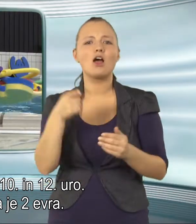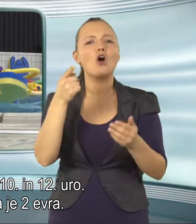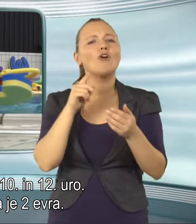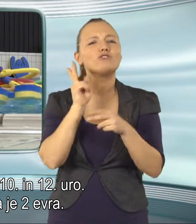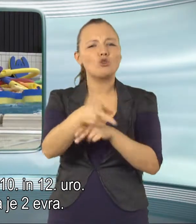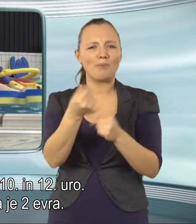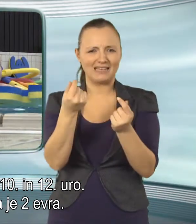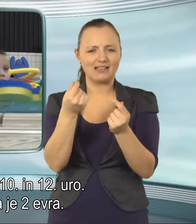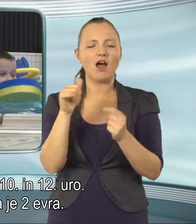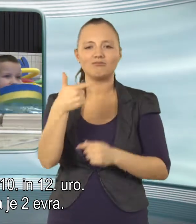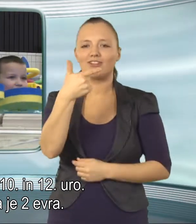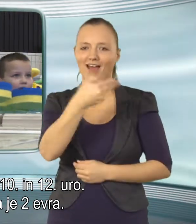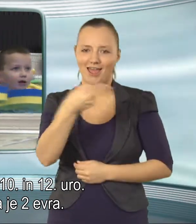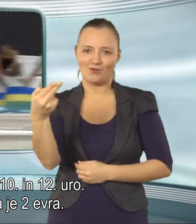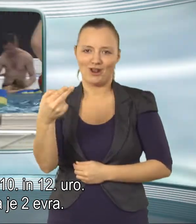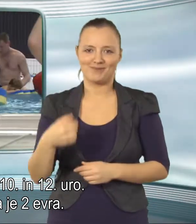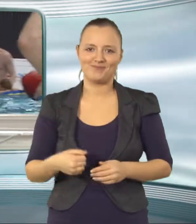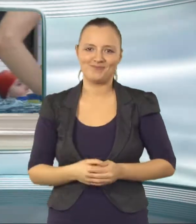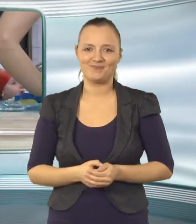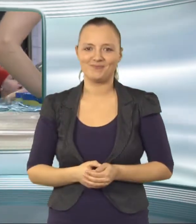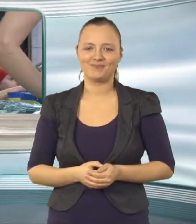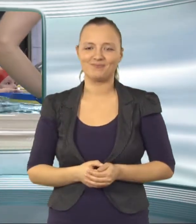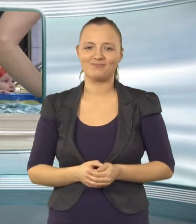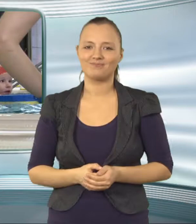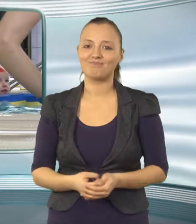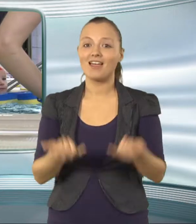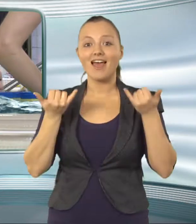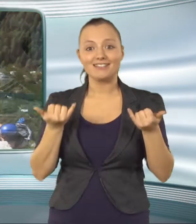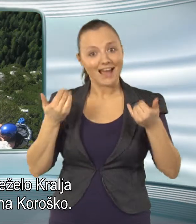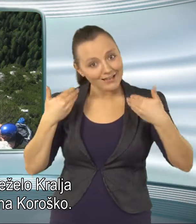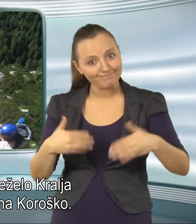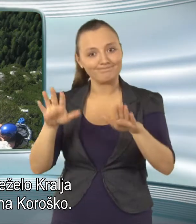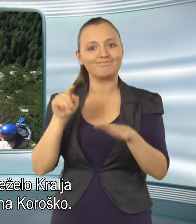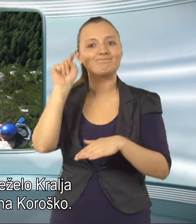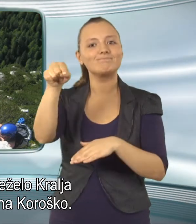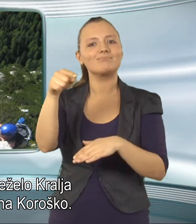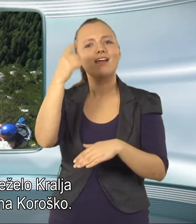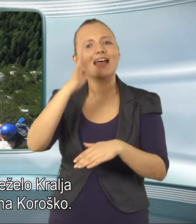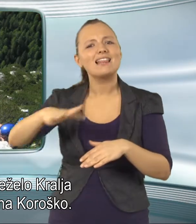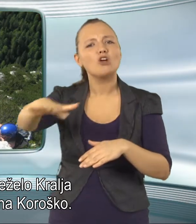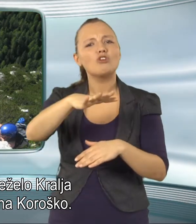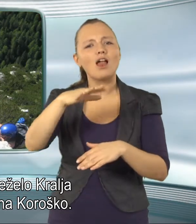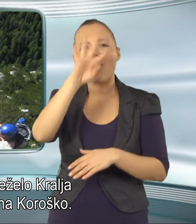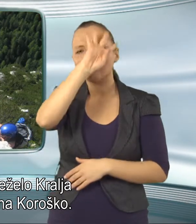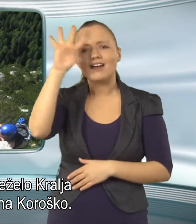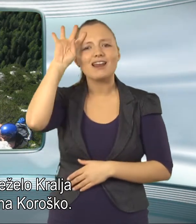Vstopnina je 2 evra. Gremo v drželo kralja Matjaža na Koroško.